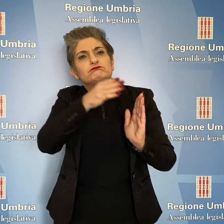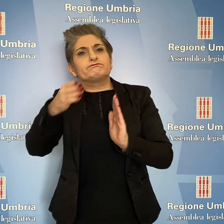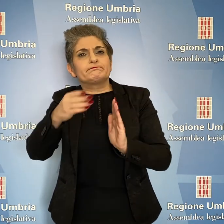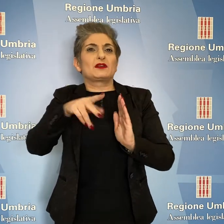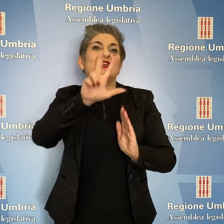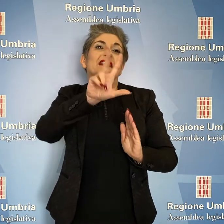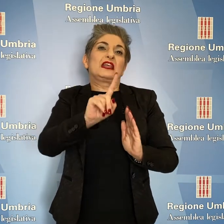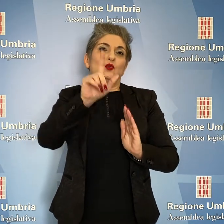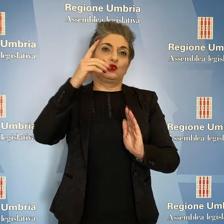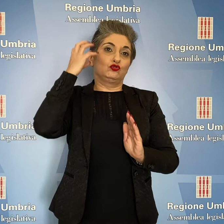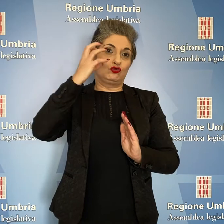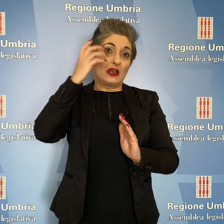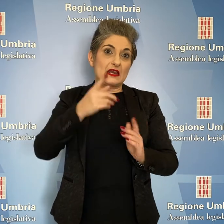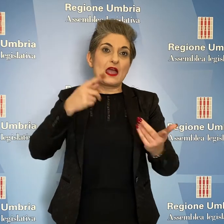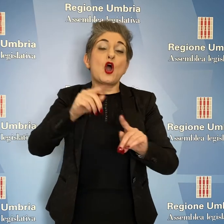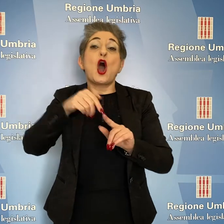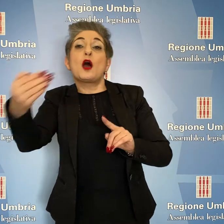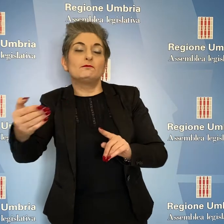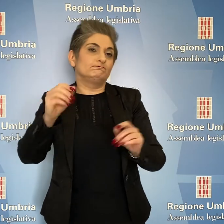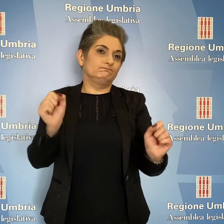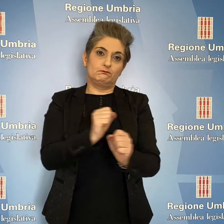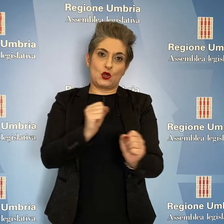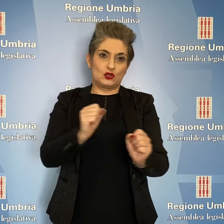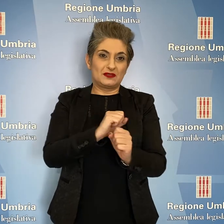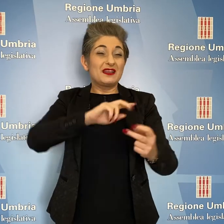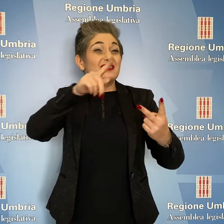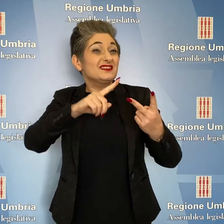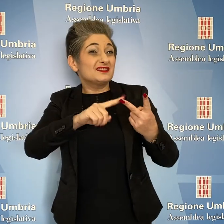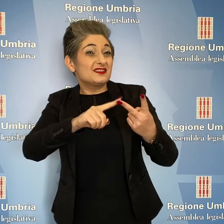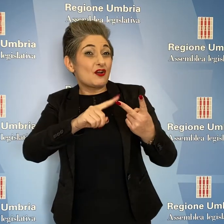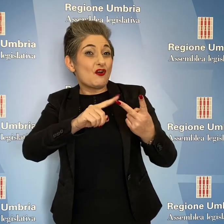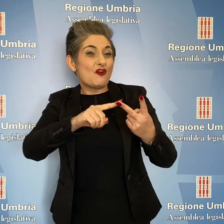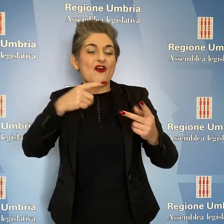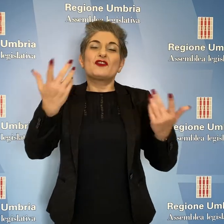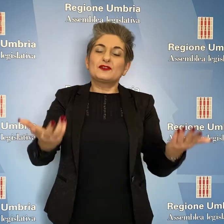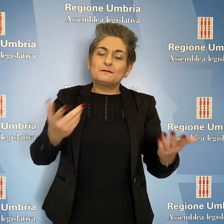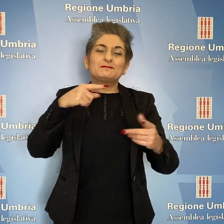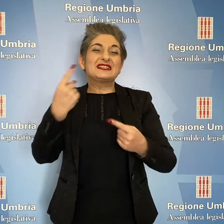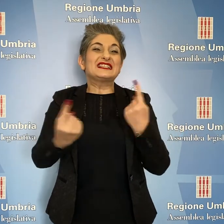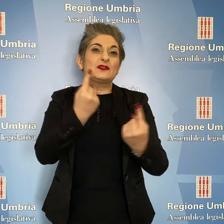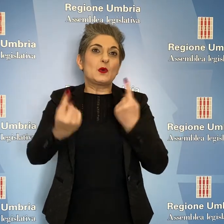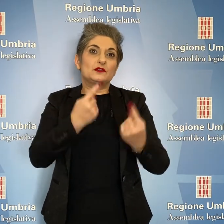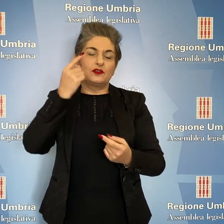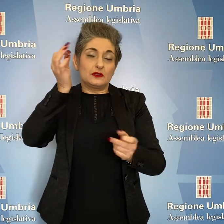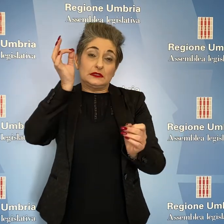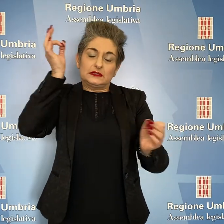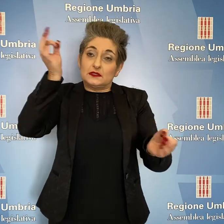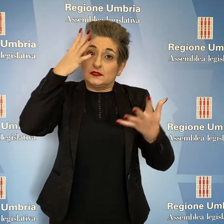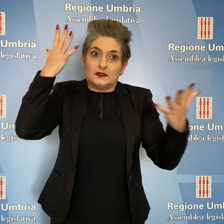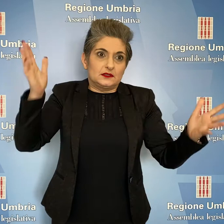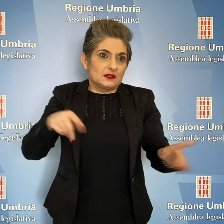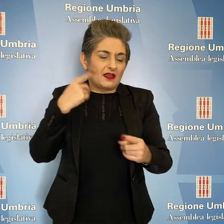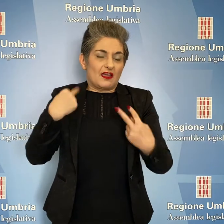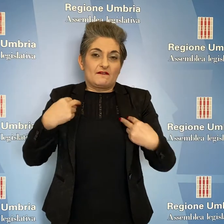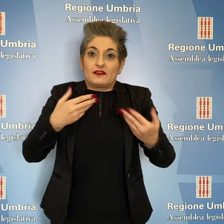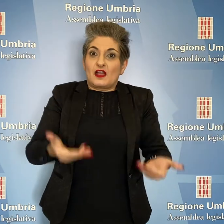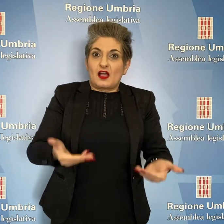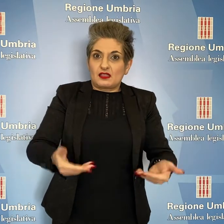gennaio, oltre non è possibile. Per quanto riguarda la seconda questione, di fronte a una situazione eccezionale come quella che stiamo